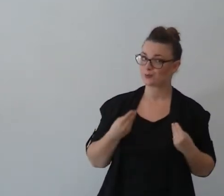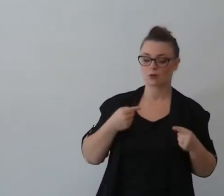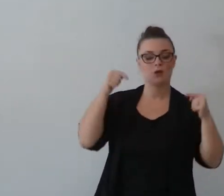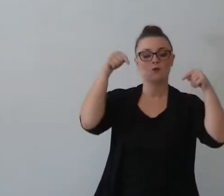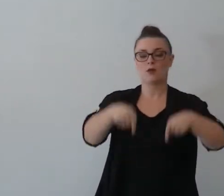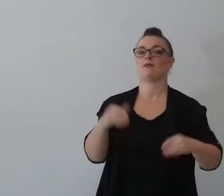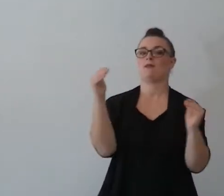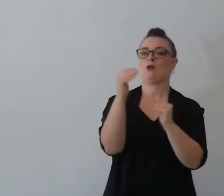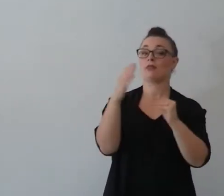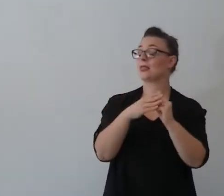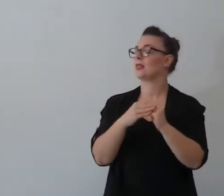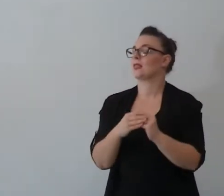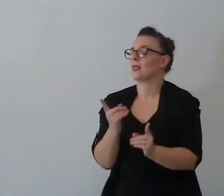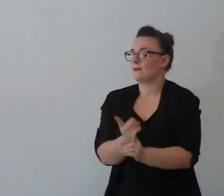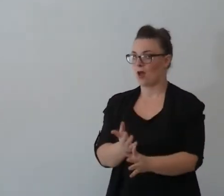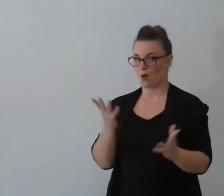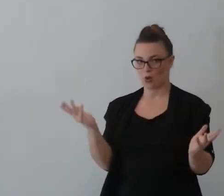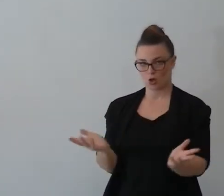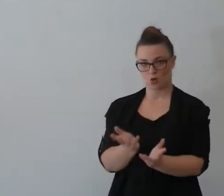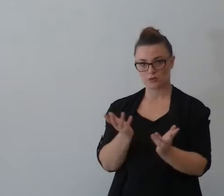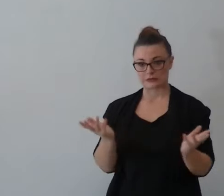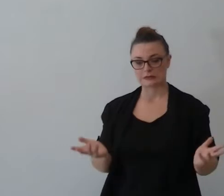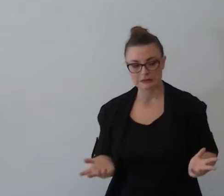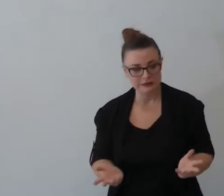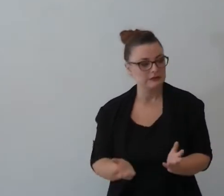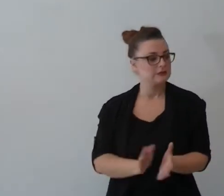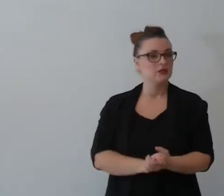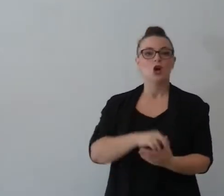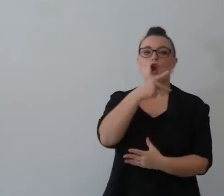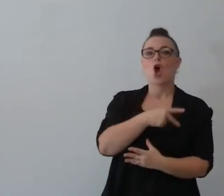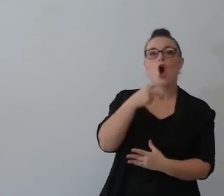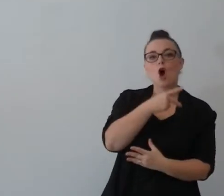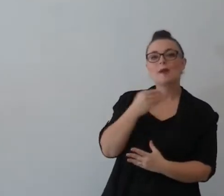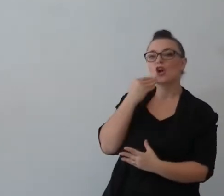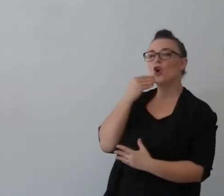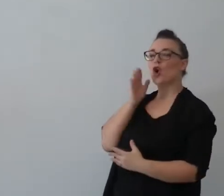il succedimento che dà